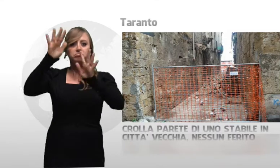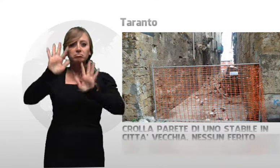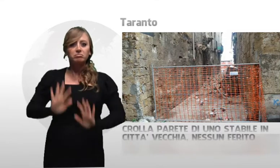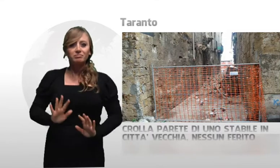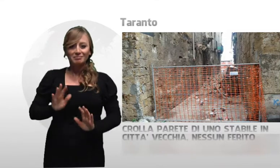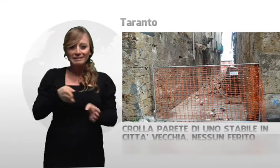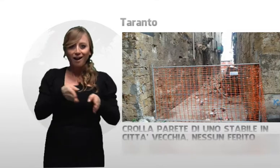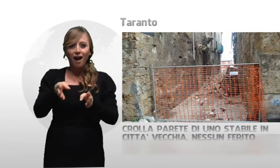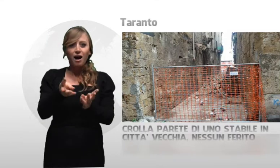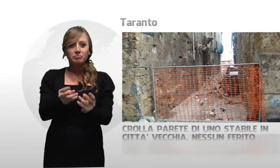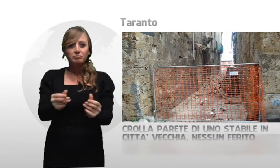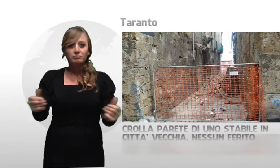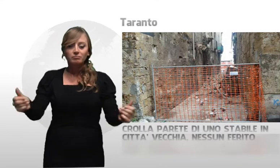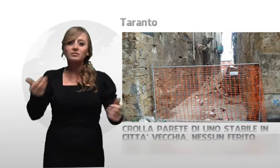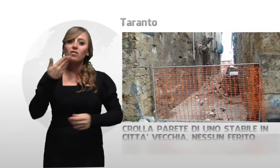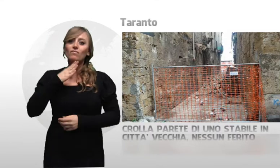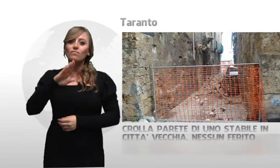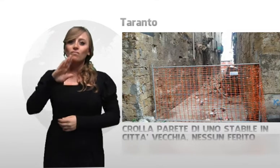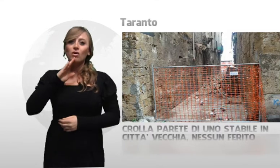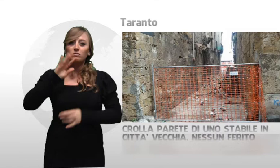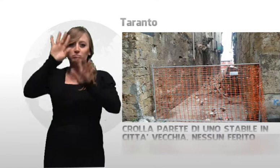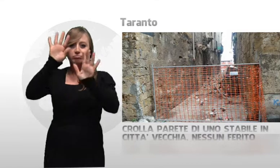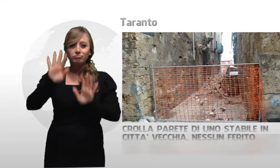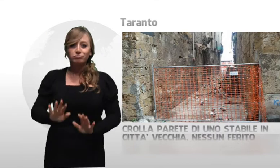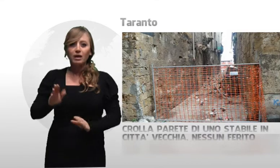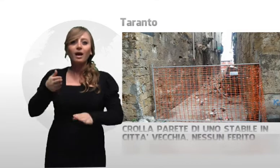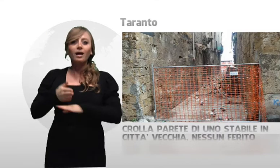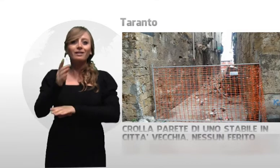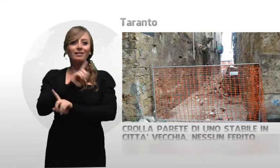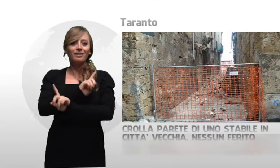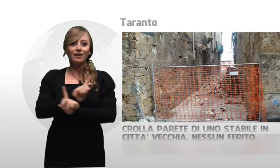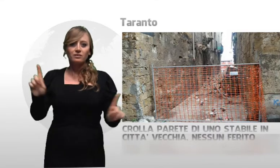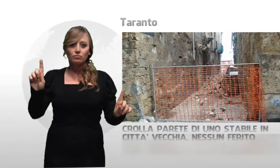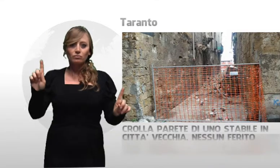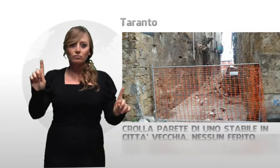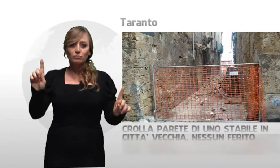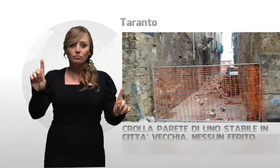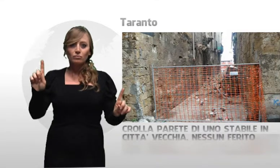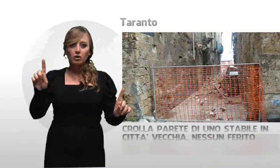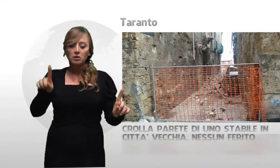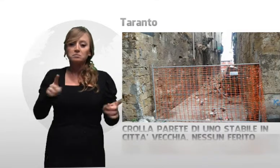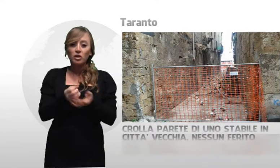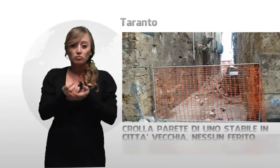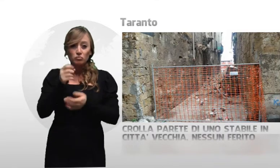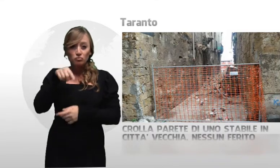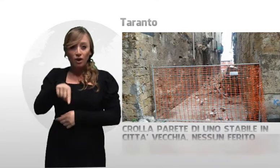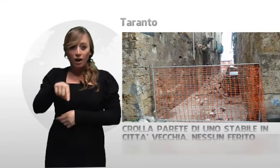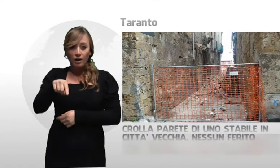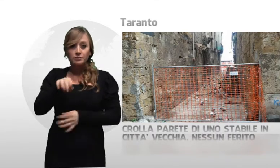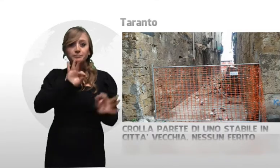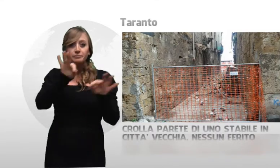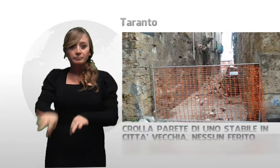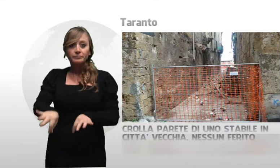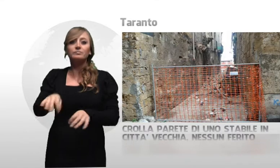Fortunatamente la caduta dei detriti non ha causato il ferimento di nessun passante. Sul posto sono intervenuti i vigili del fuoco, la